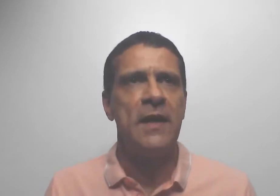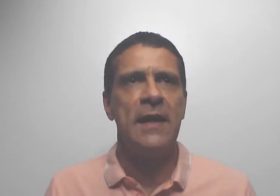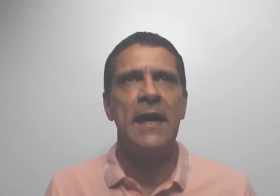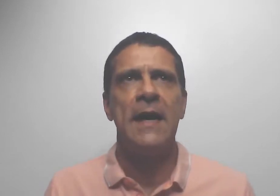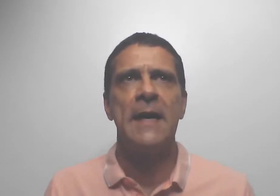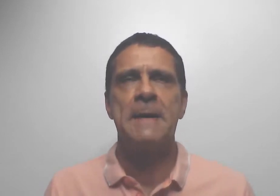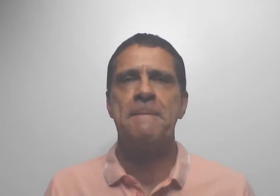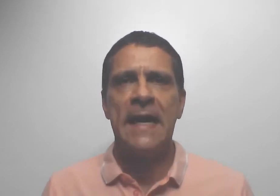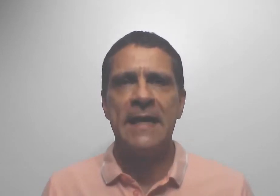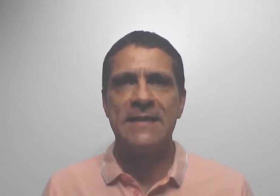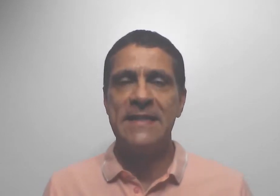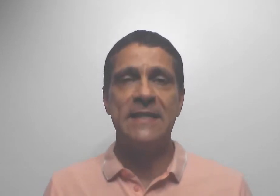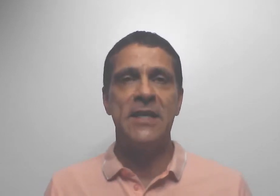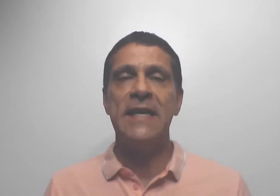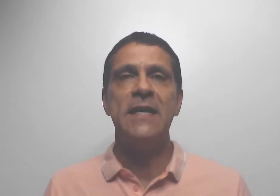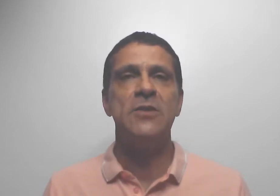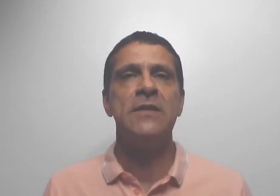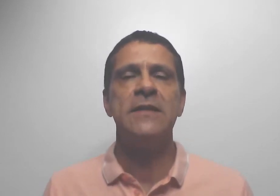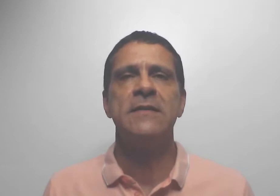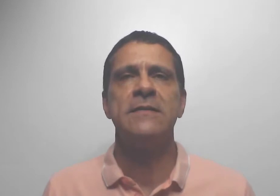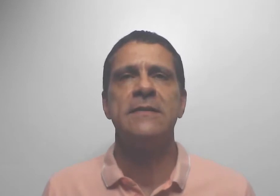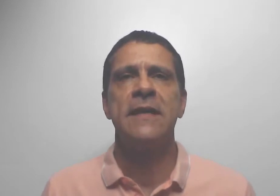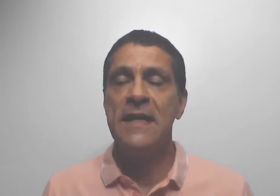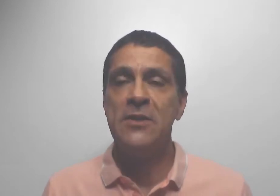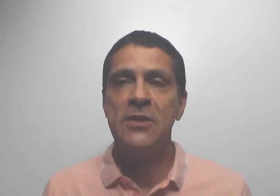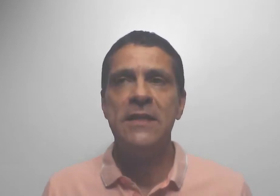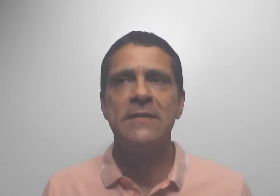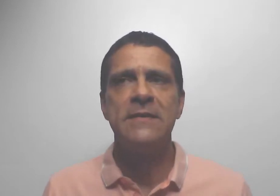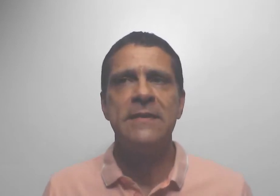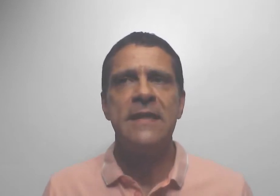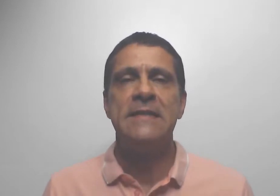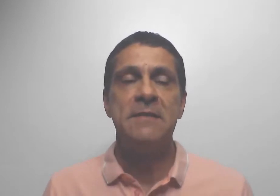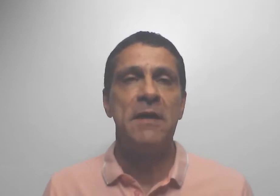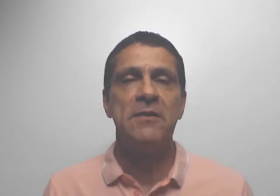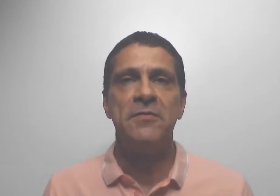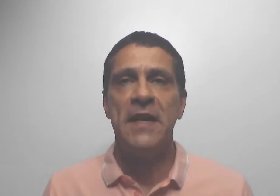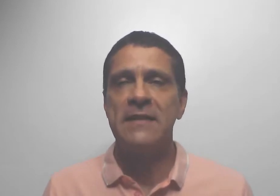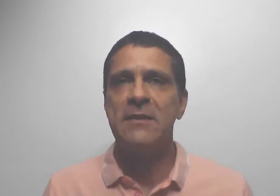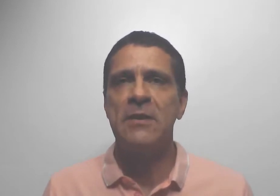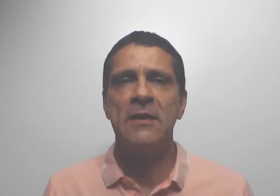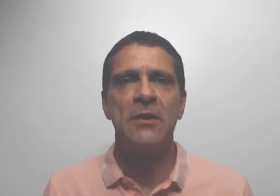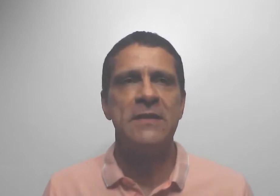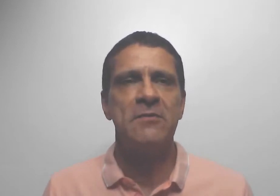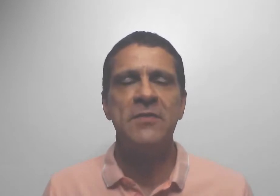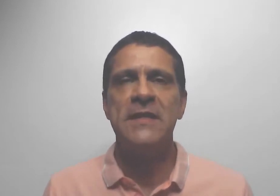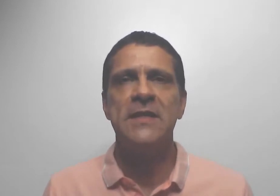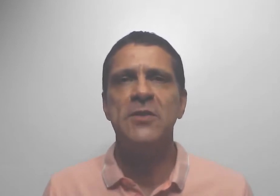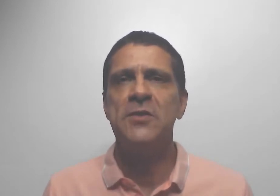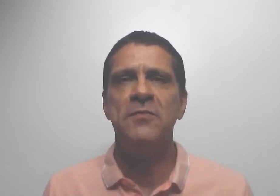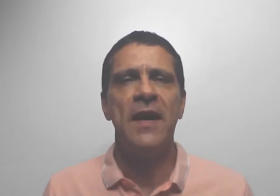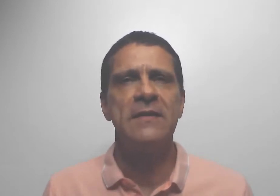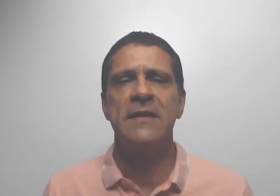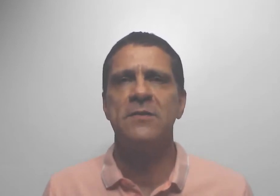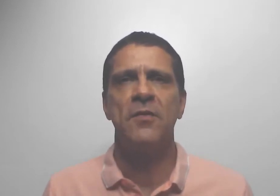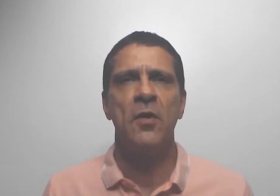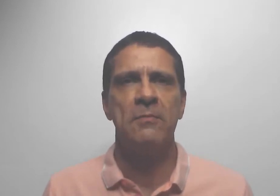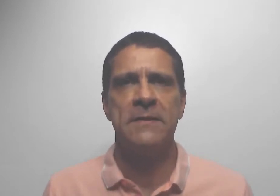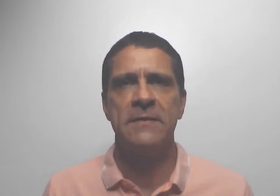falar de energias, energias que se manifestam na nossa vida de diversas formas,